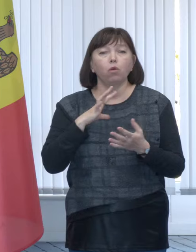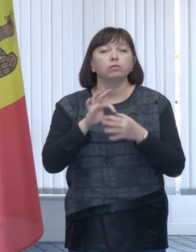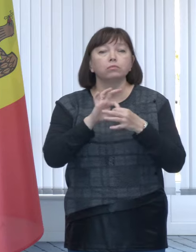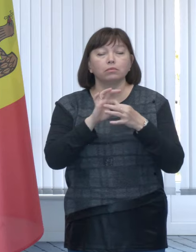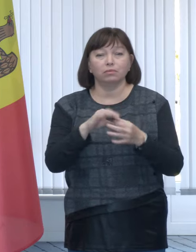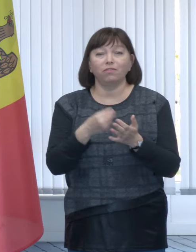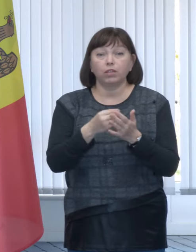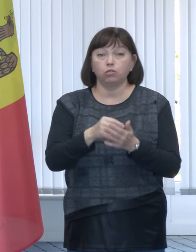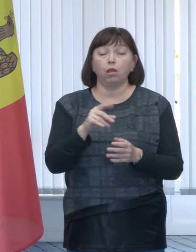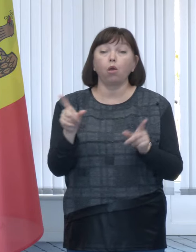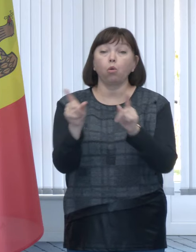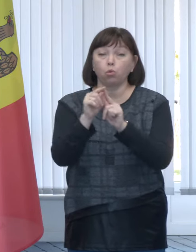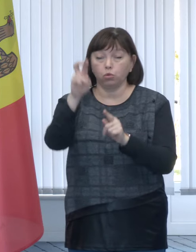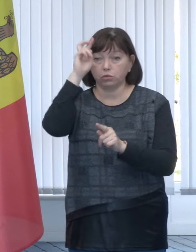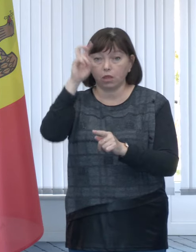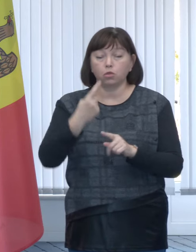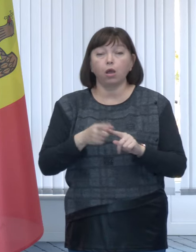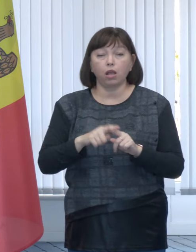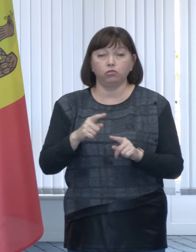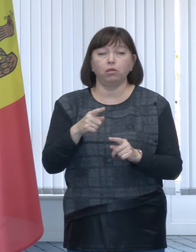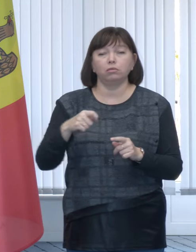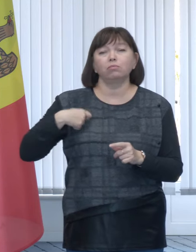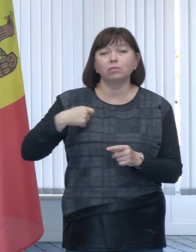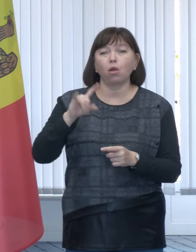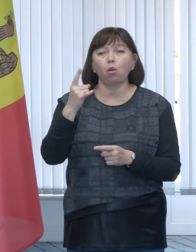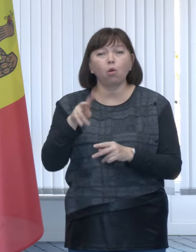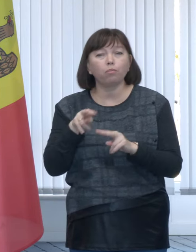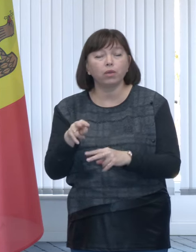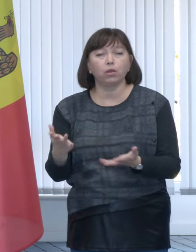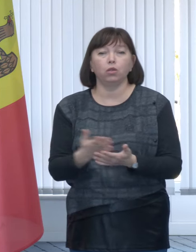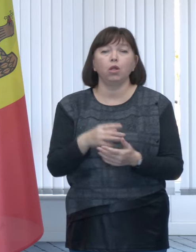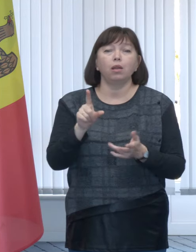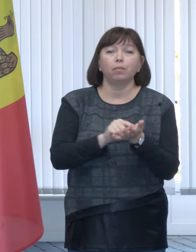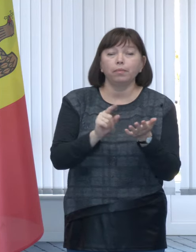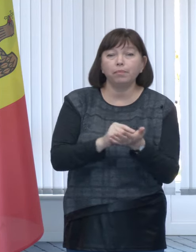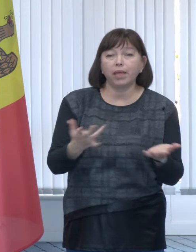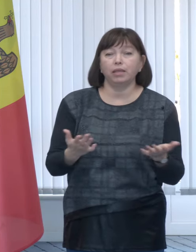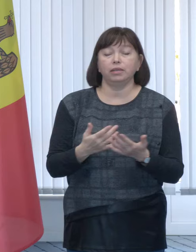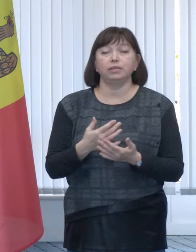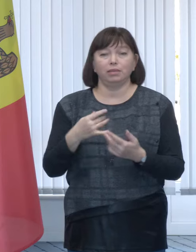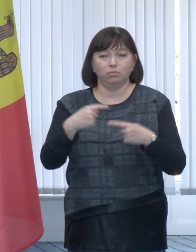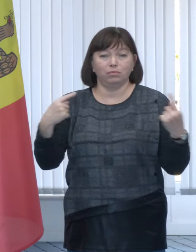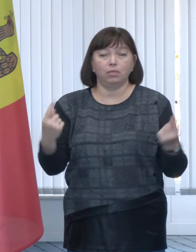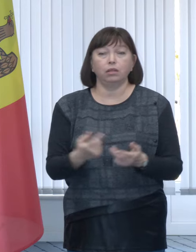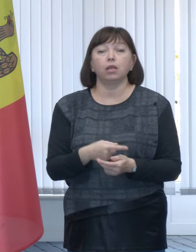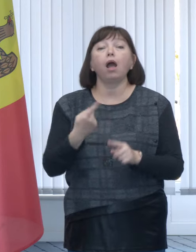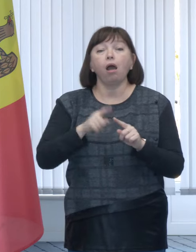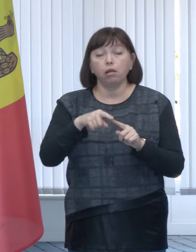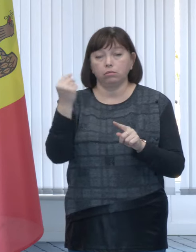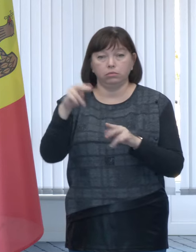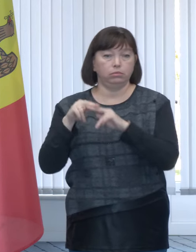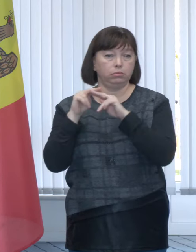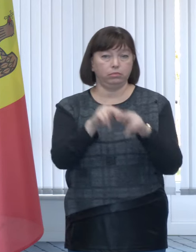financiară cu statul, indemnizație pentru îngrijirea copiilor, alte tipuri pensii, alte tipuri de indemnizații, o să